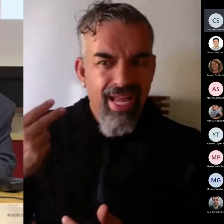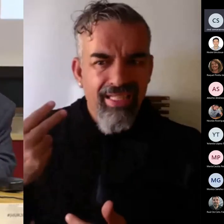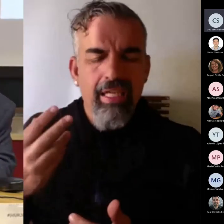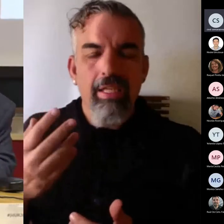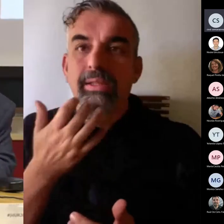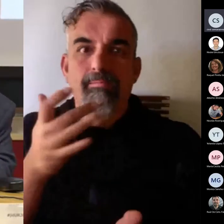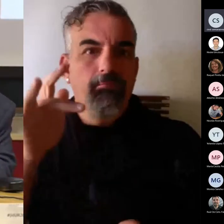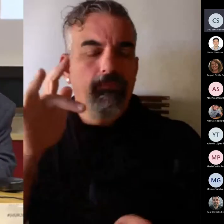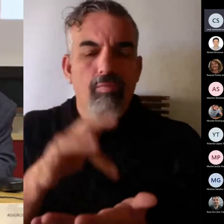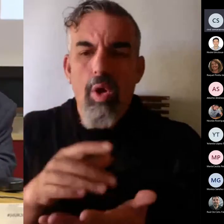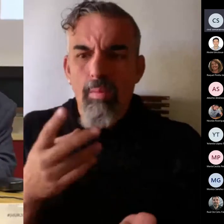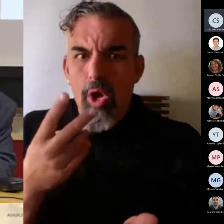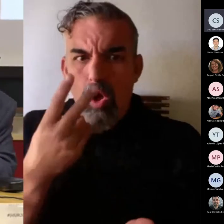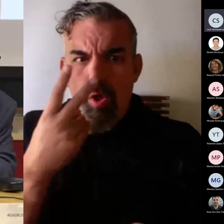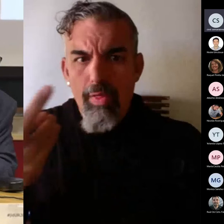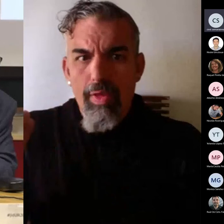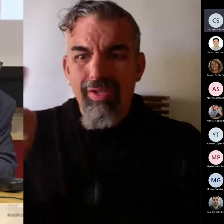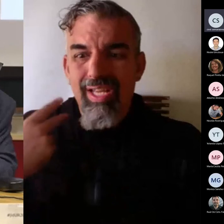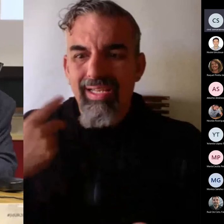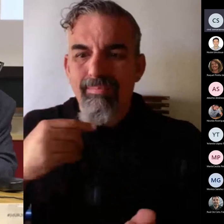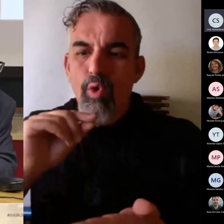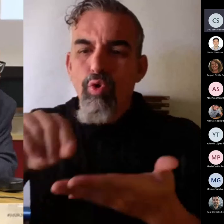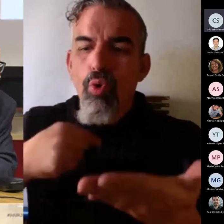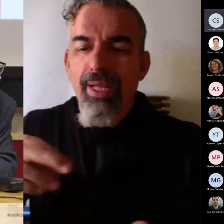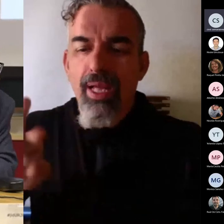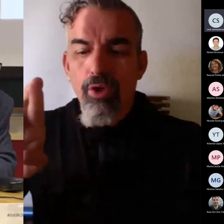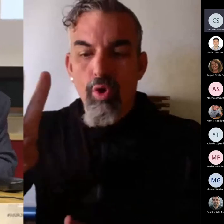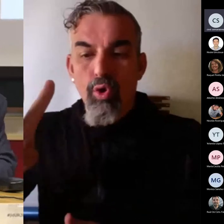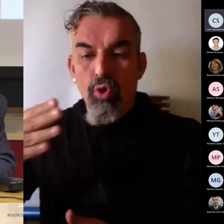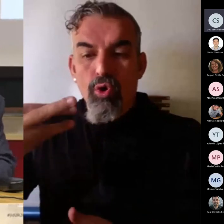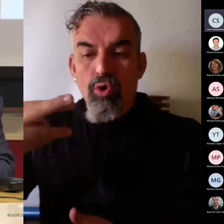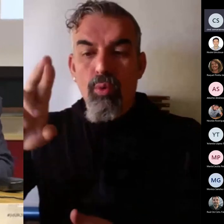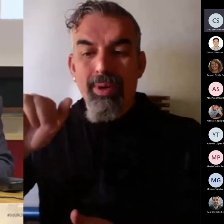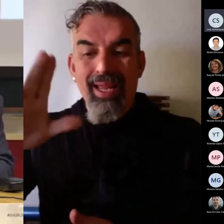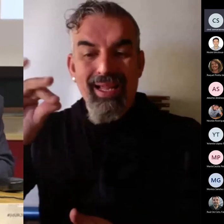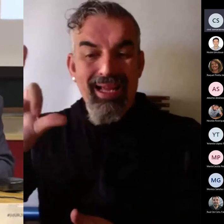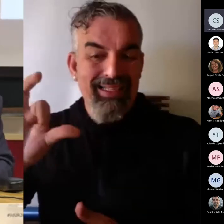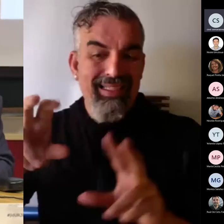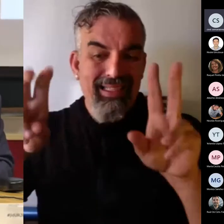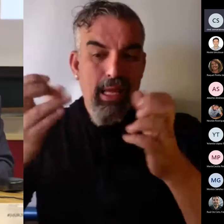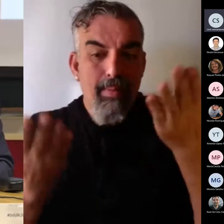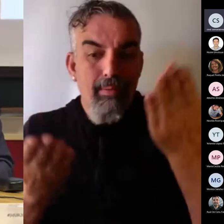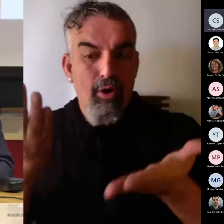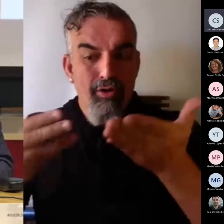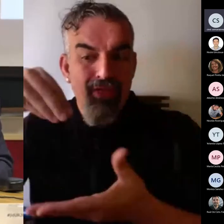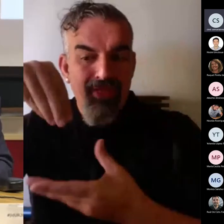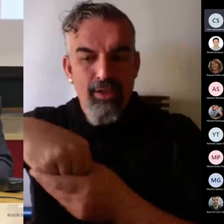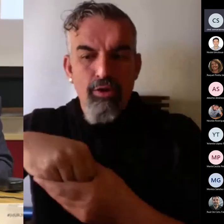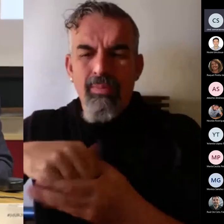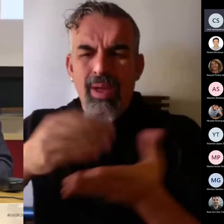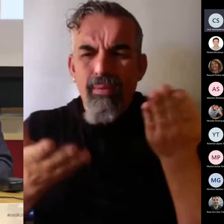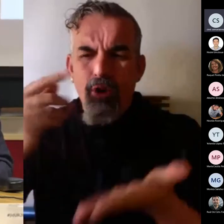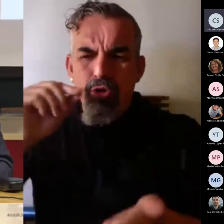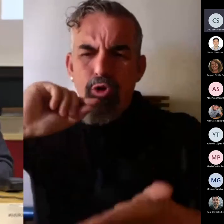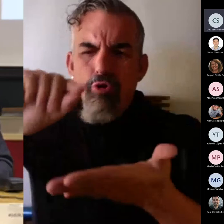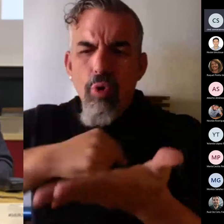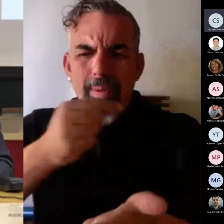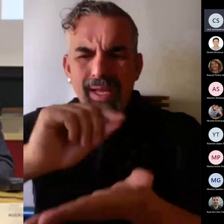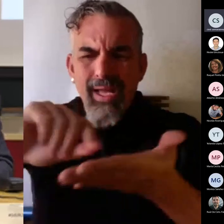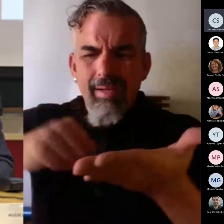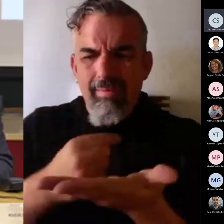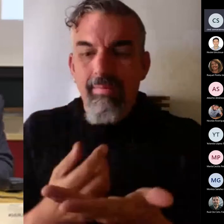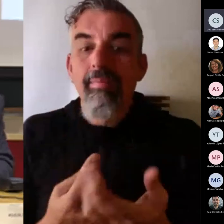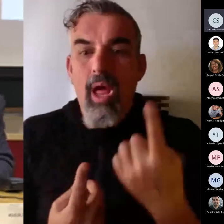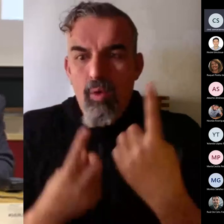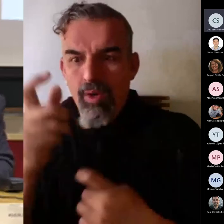alguien hace dos años usaba rúbricas a la hora de evaluar. Yo creo que, algunos aficionados a la cosa.